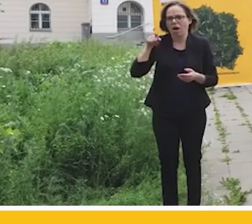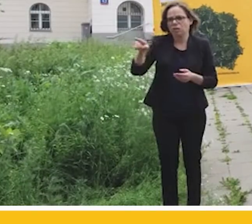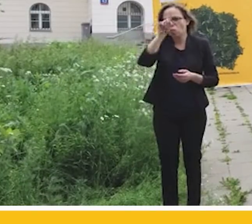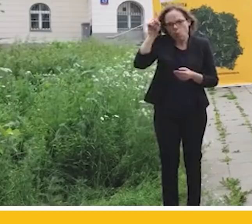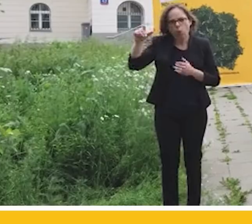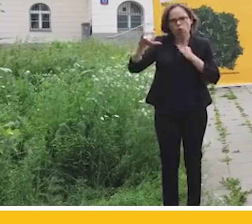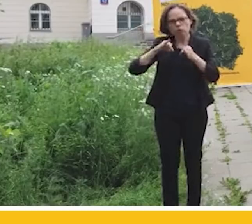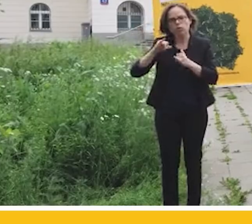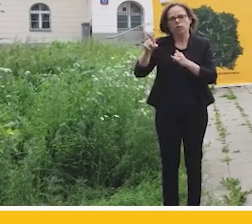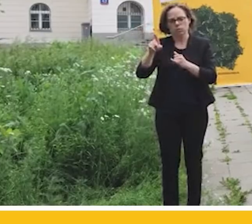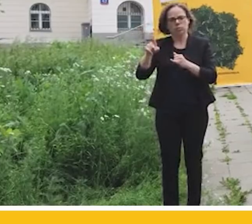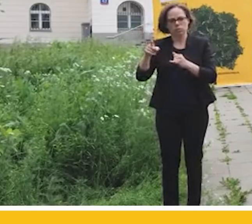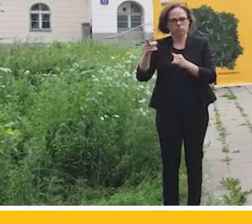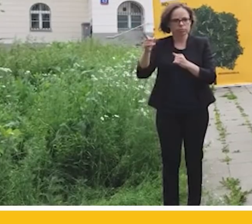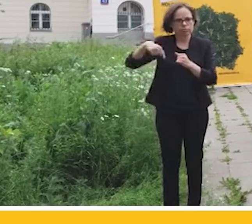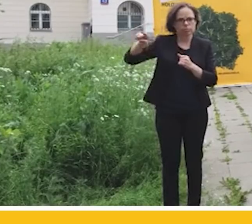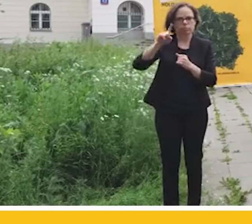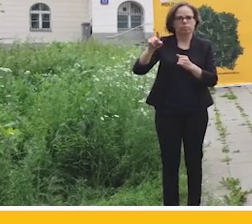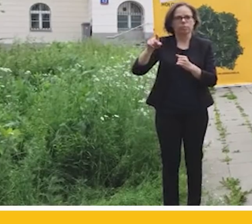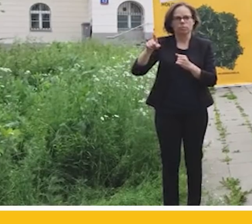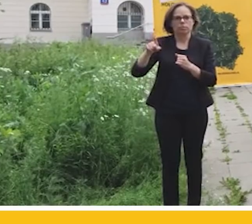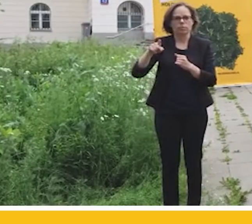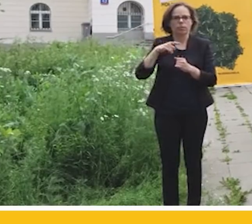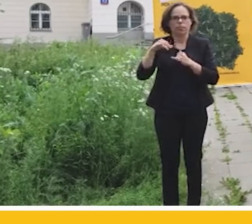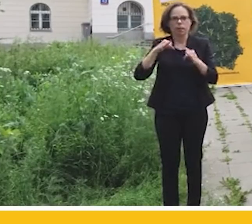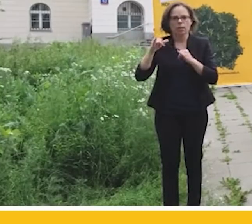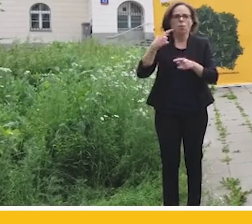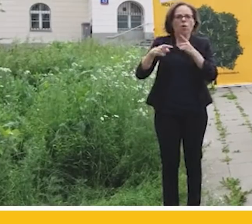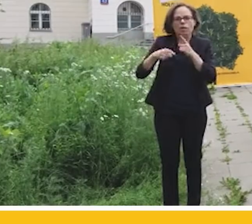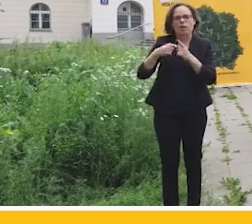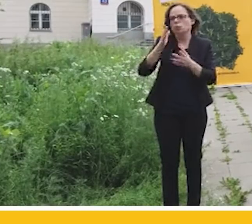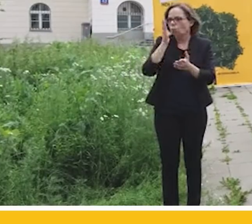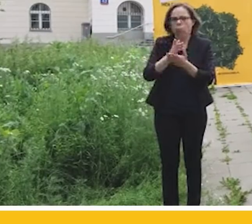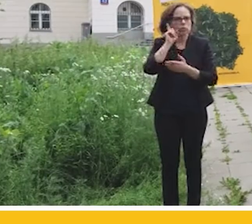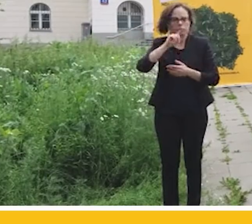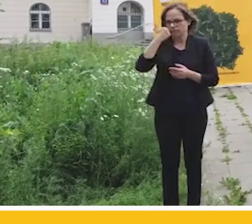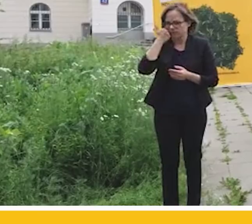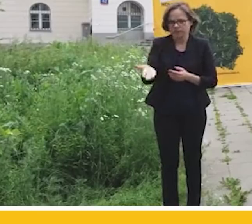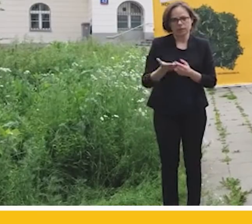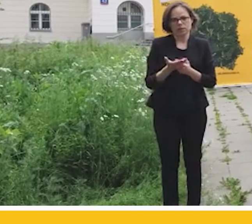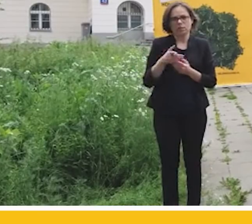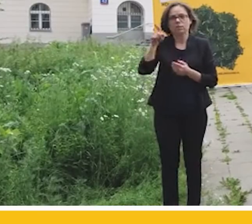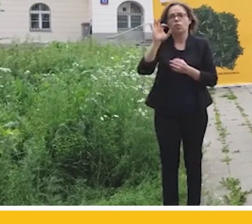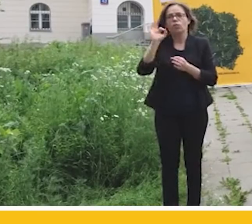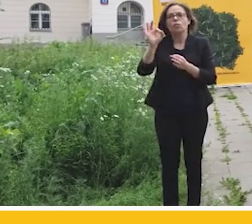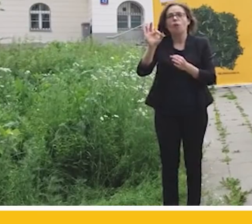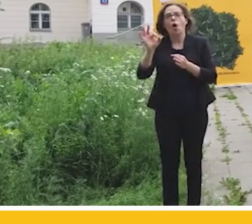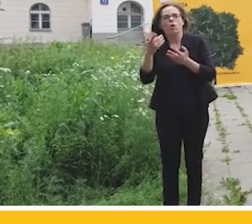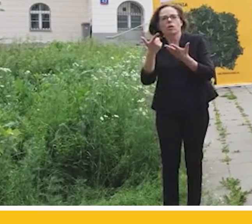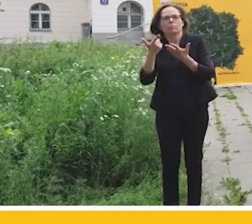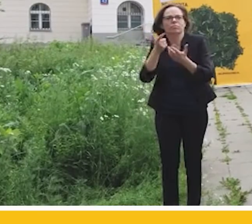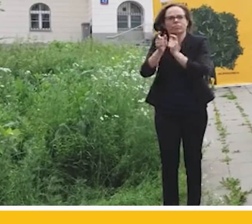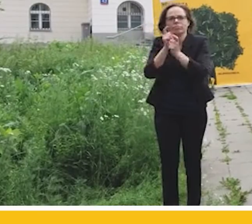wszystkie granice takiego wzajemnego, politycznego, czy partyjnego, godowego tańca, który jest kompletnie jałowy. On nie rozwiązuje żadnych problemów.